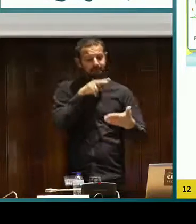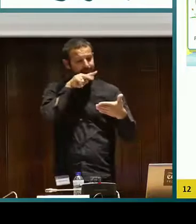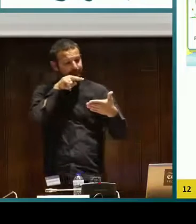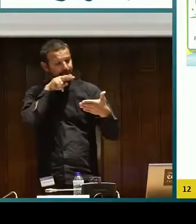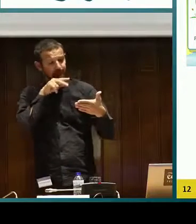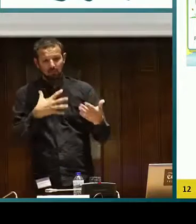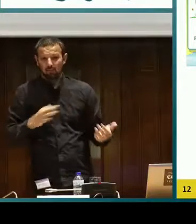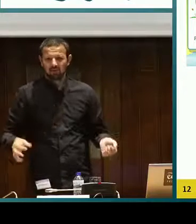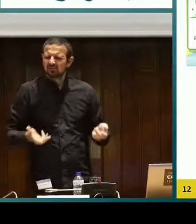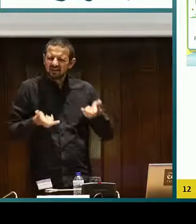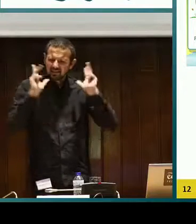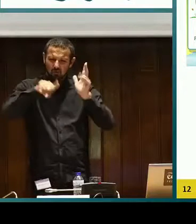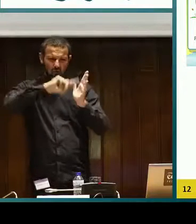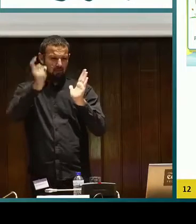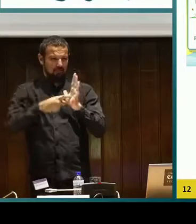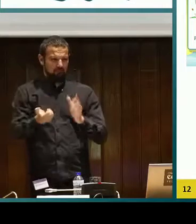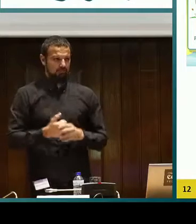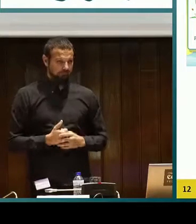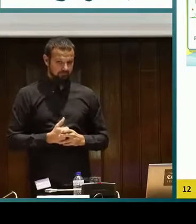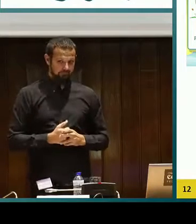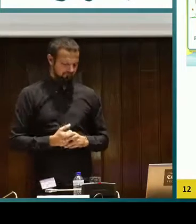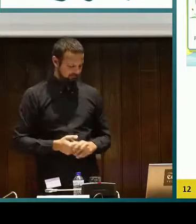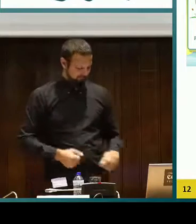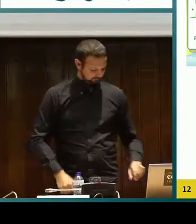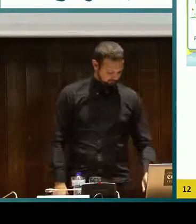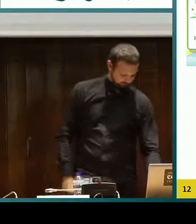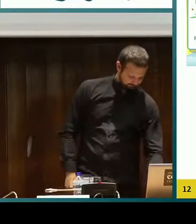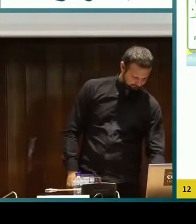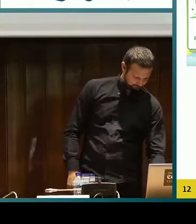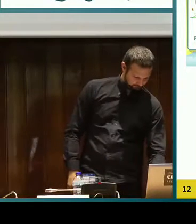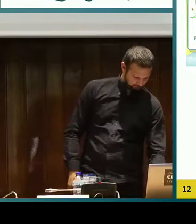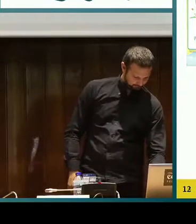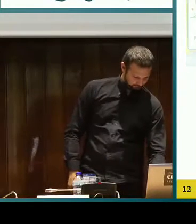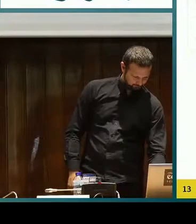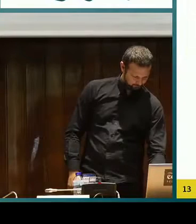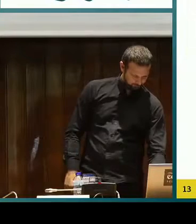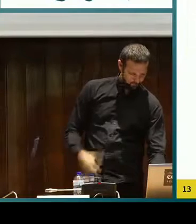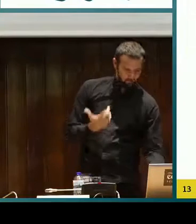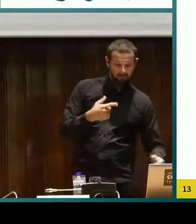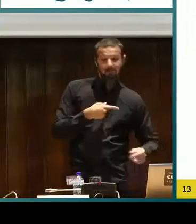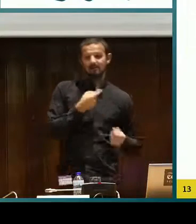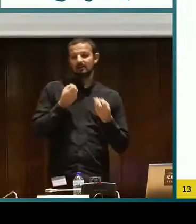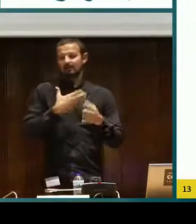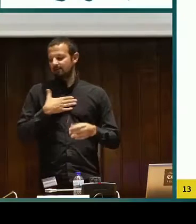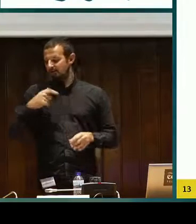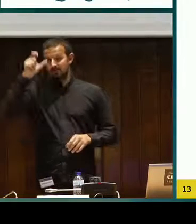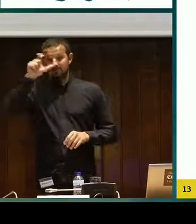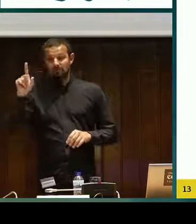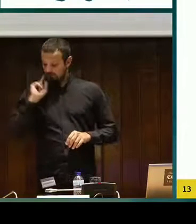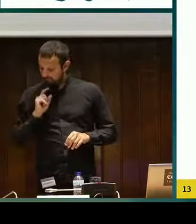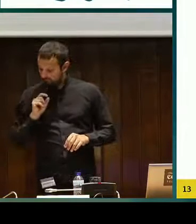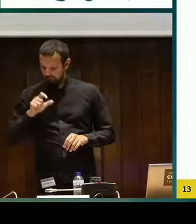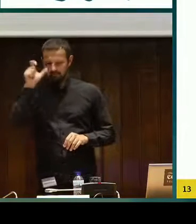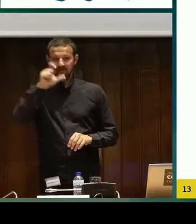no únicamente para que sean signados, sino también para que sean locutados. Es completamente integral y flexible esta